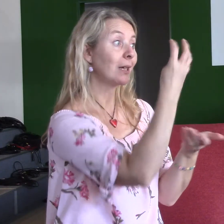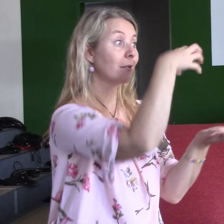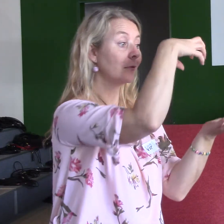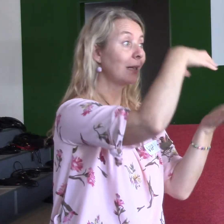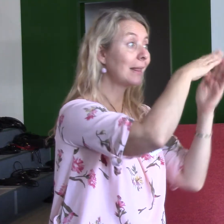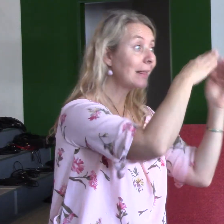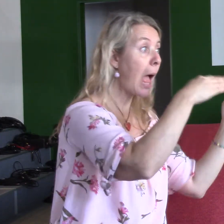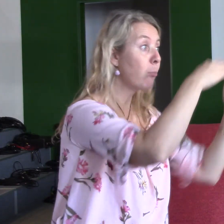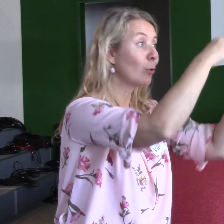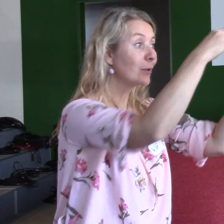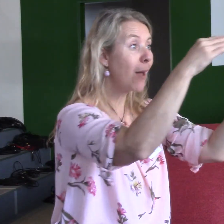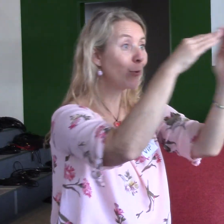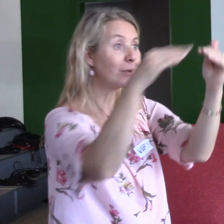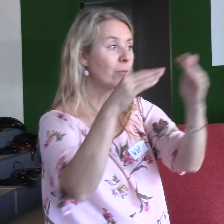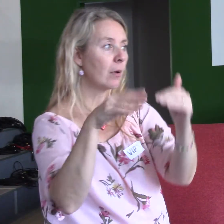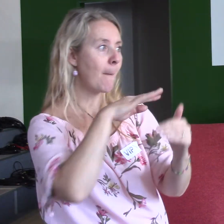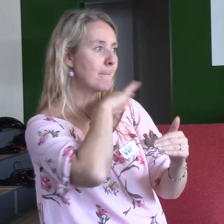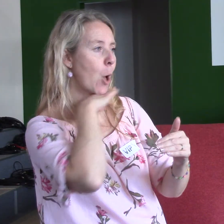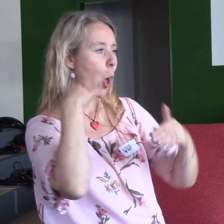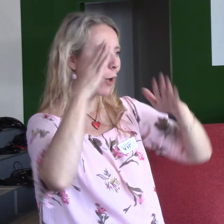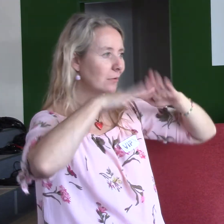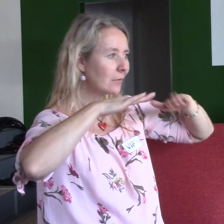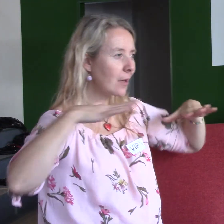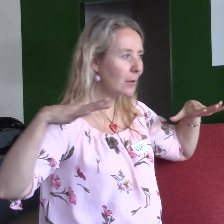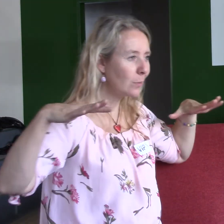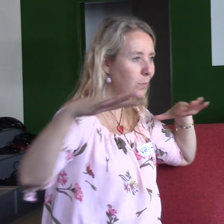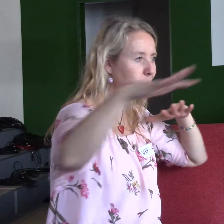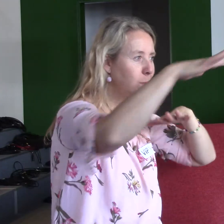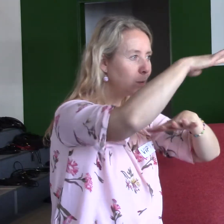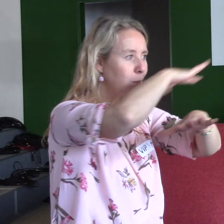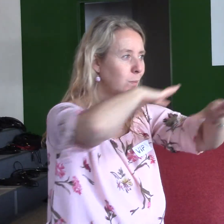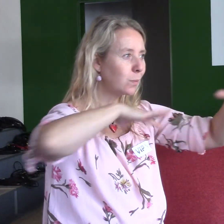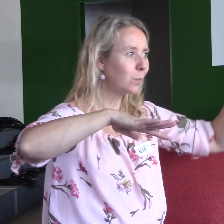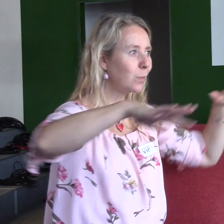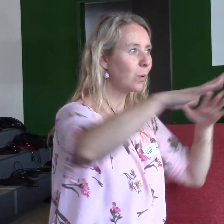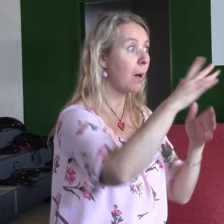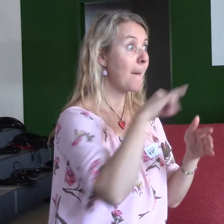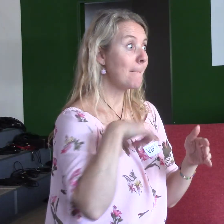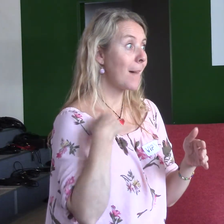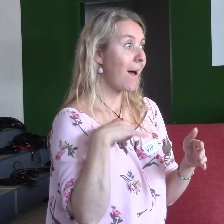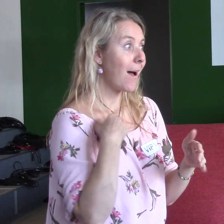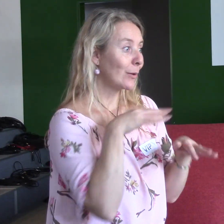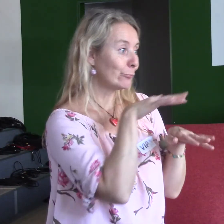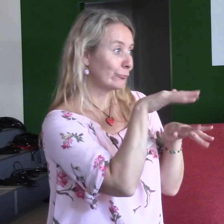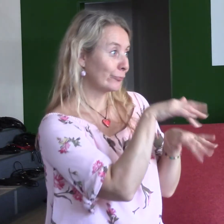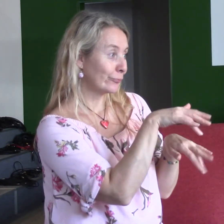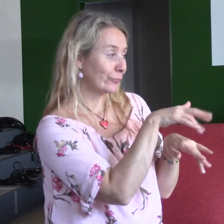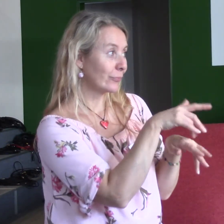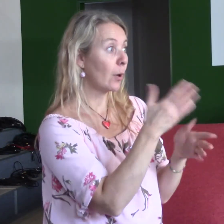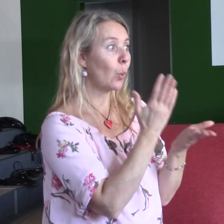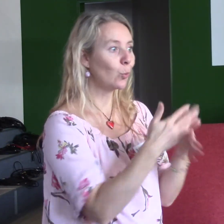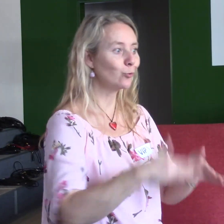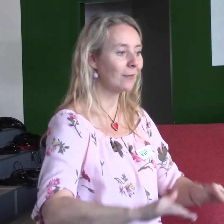kterýma projdou desítky a stovky dětí, kde slouží desítky juniorů a mladých lidí, kde